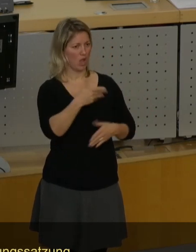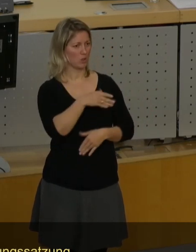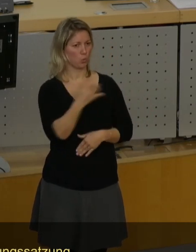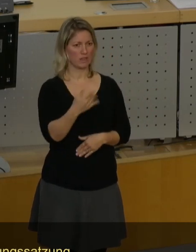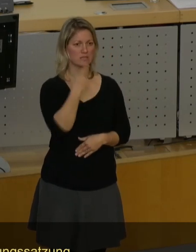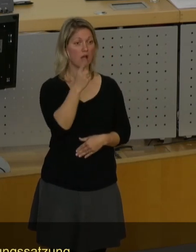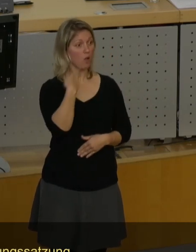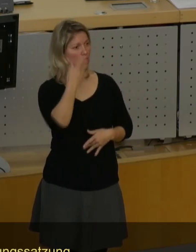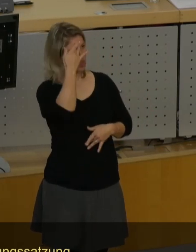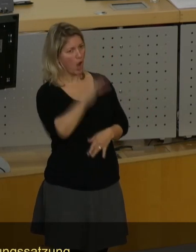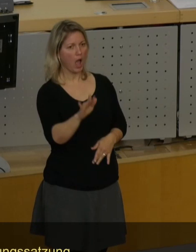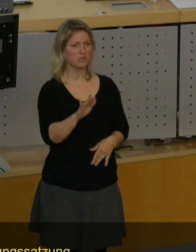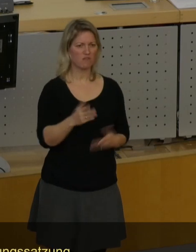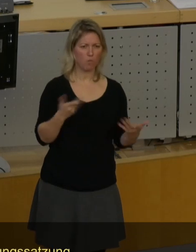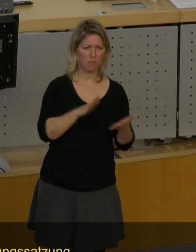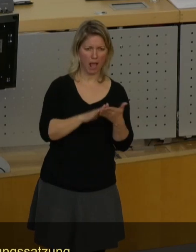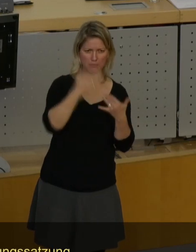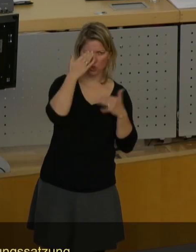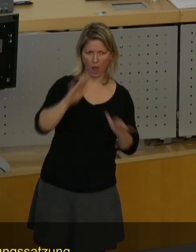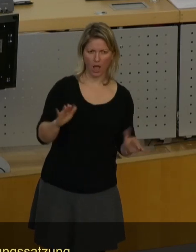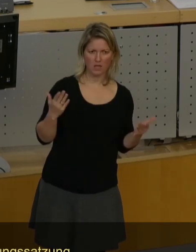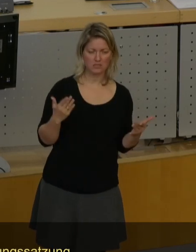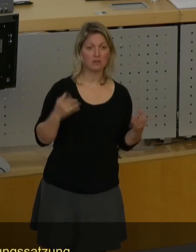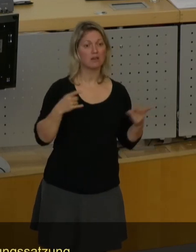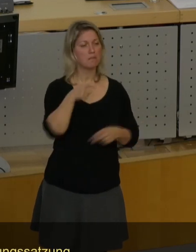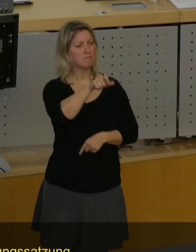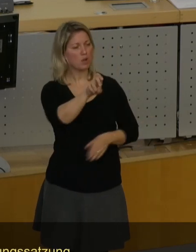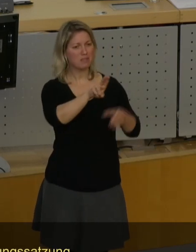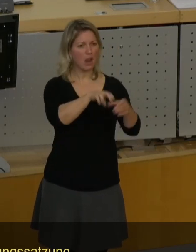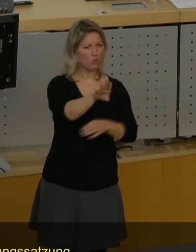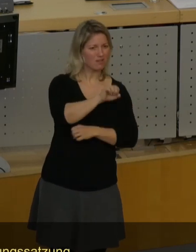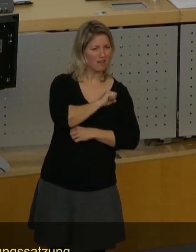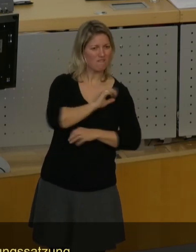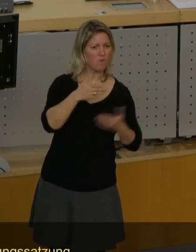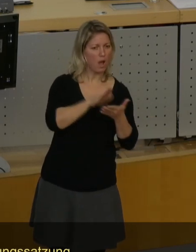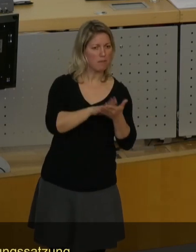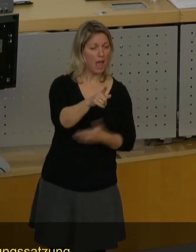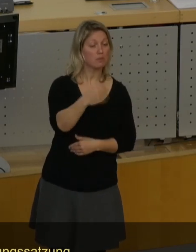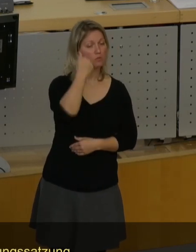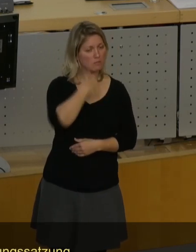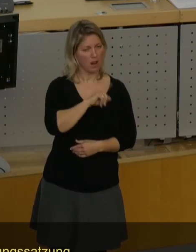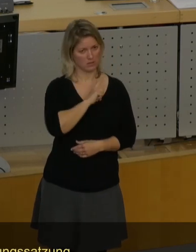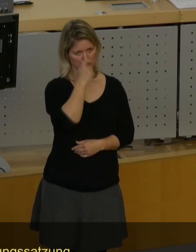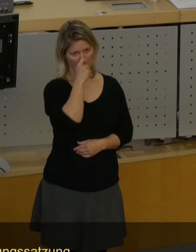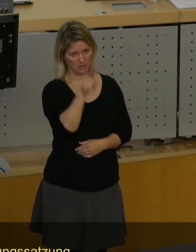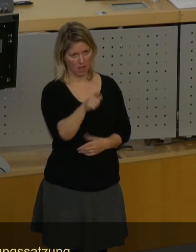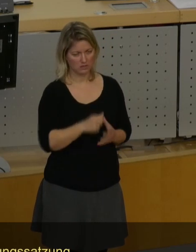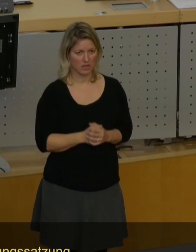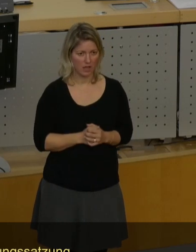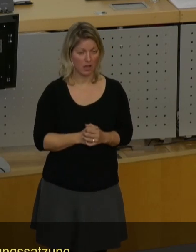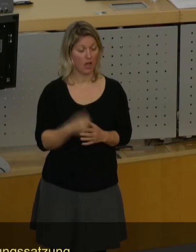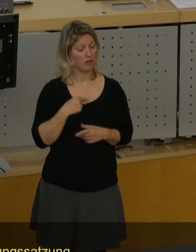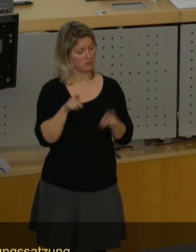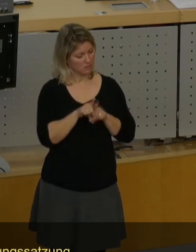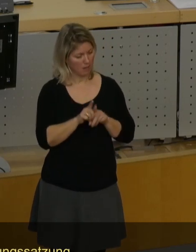Toleranz. Wo ist denn Ihre Toleranz? Und wo ist bitte schon Ihre Bürgerbeteiligung? Fangen Sie mal an, an die eigene Nase zu fassen. Und ich wiederhole es